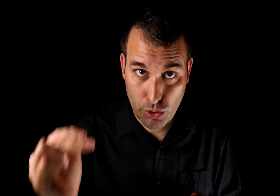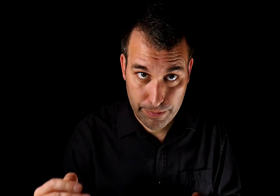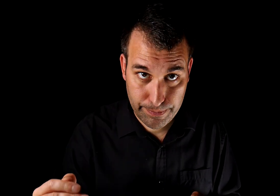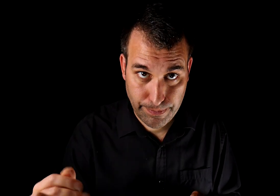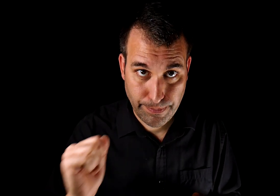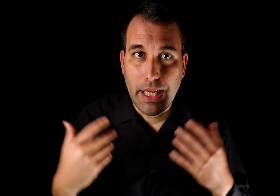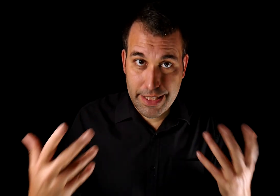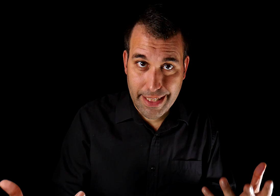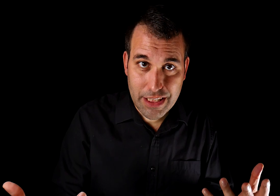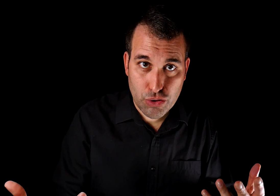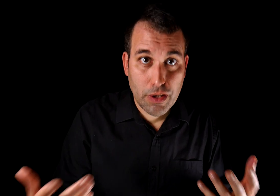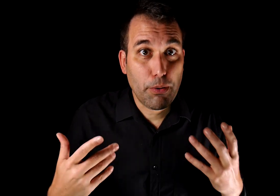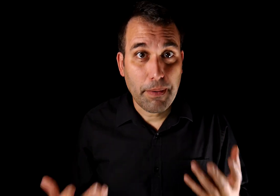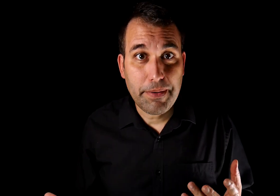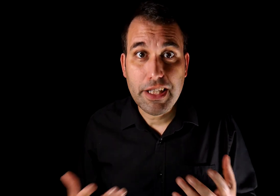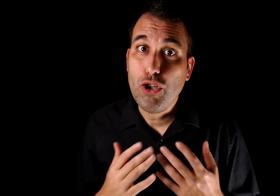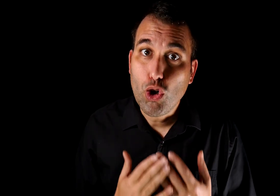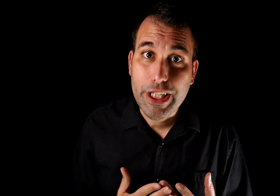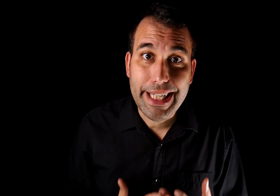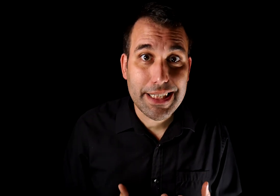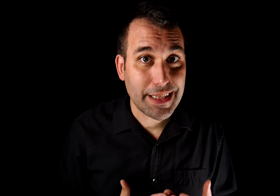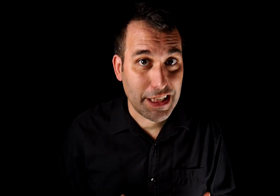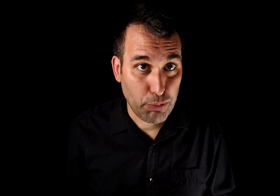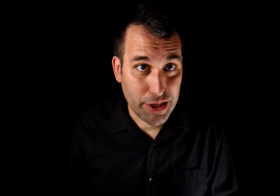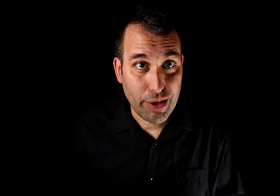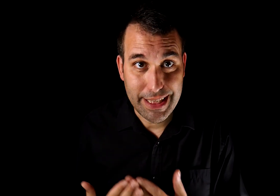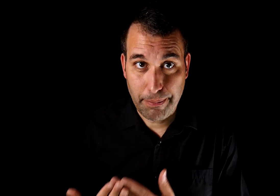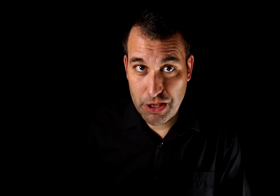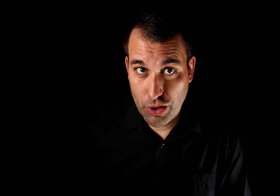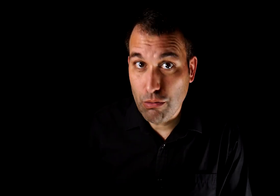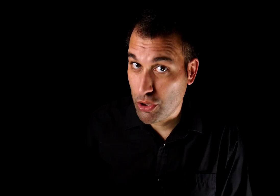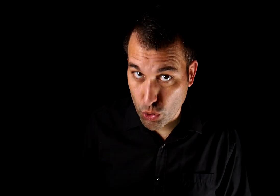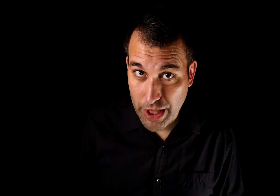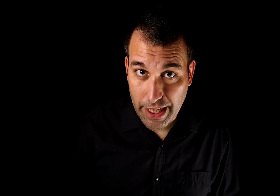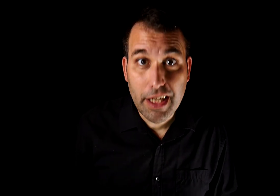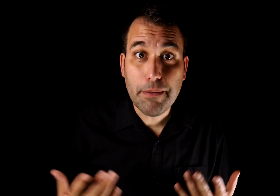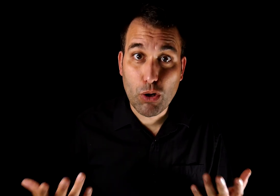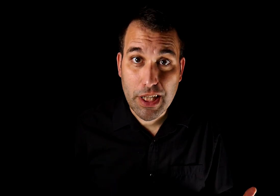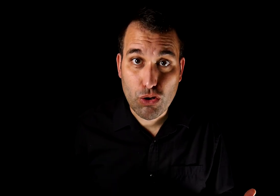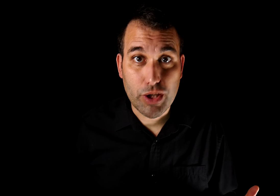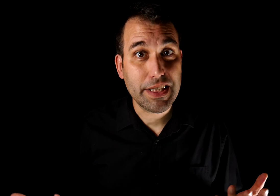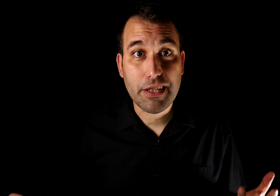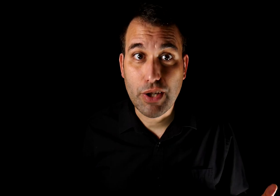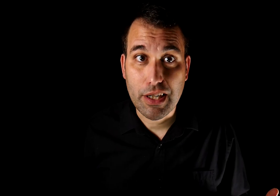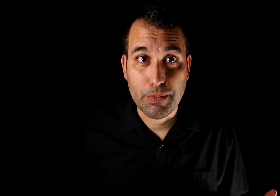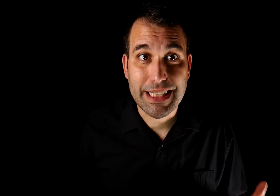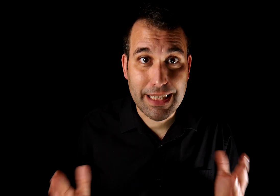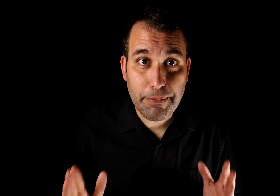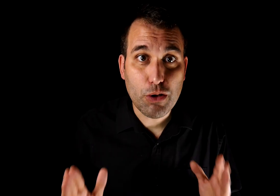En este caso, probablemente no quieras estar expuesto a esa persona cuando suceda, y por lo tanto, debes reaccionar lo más rápido